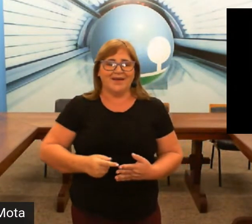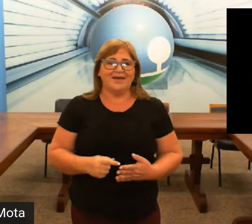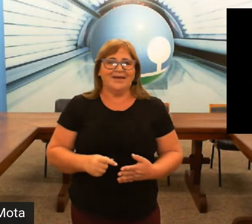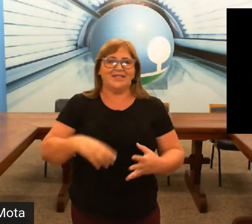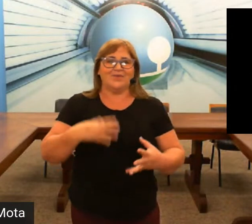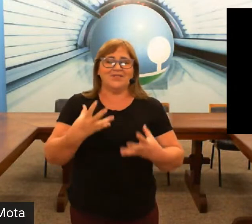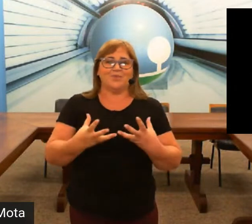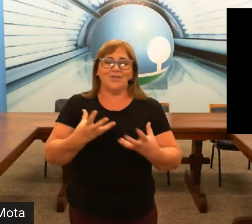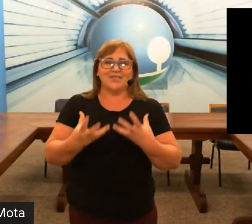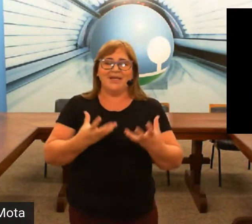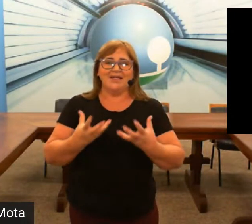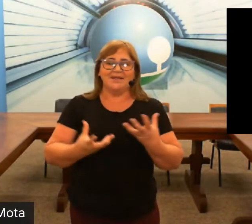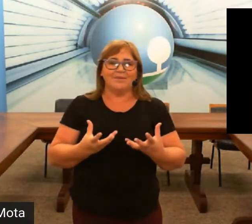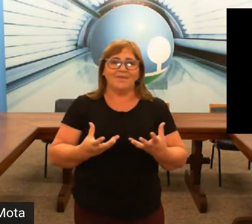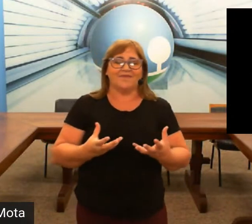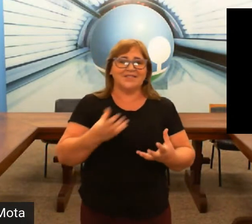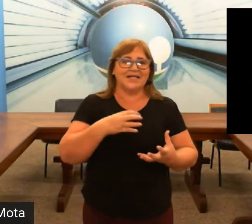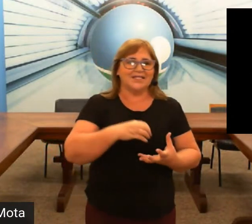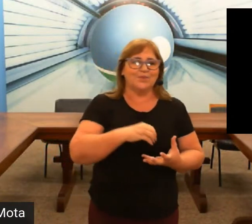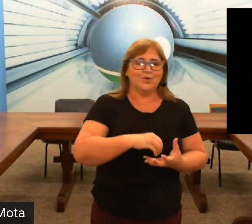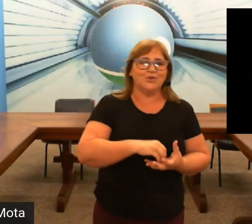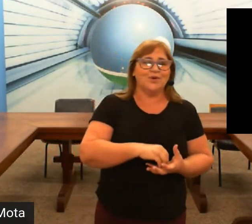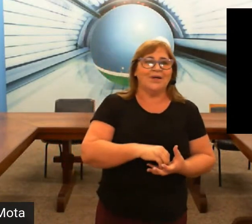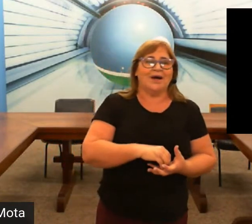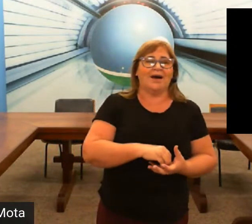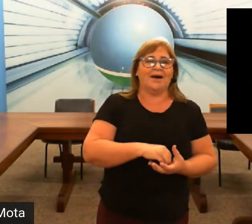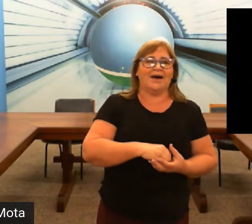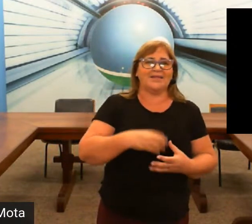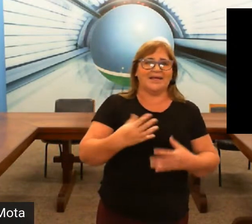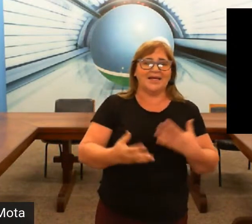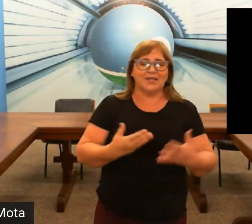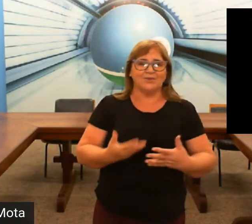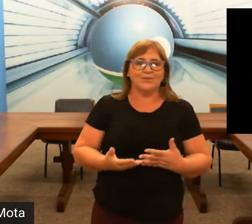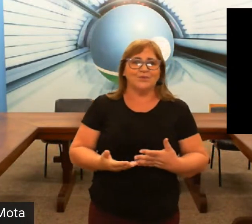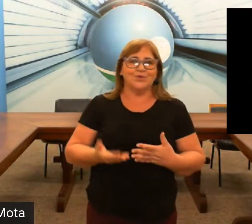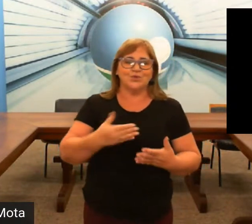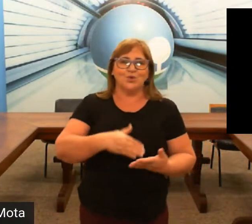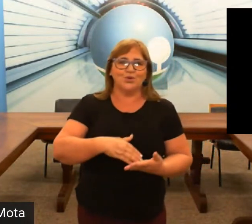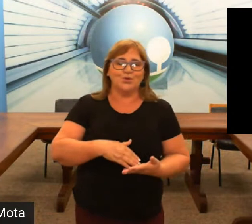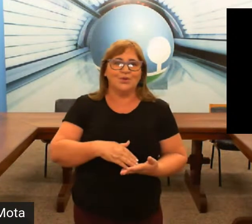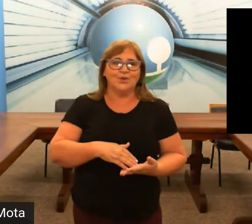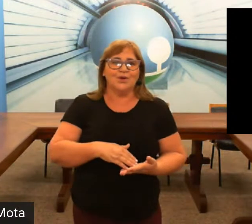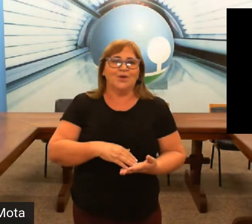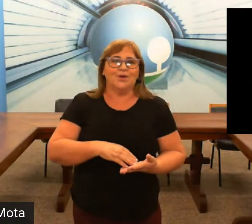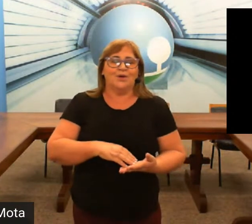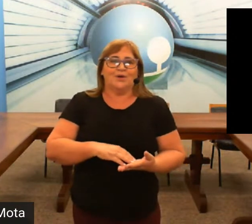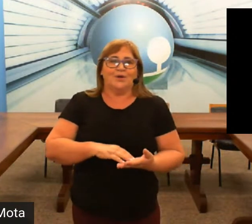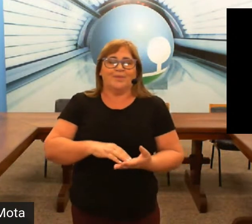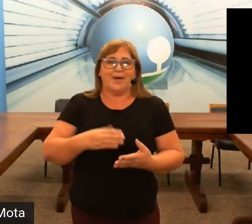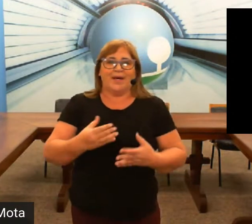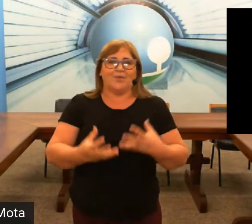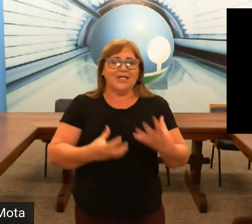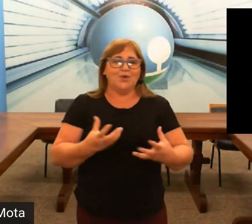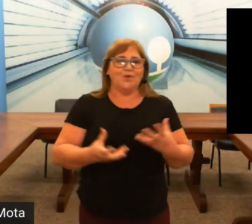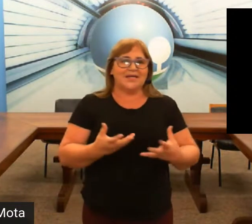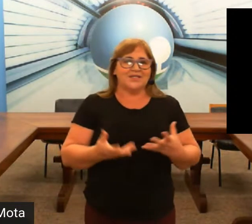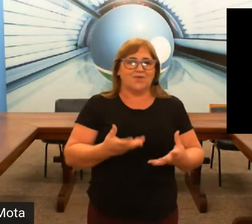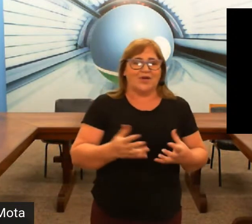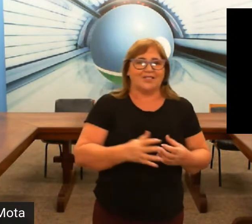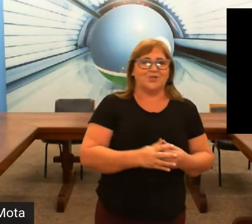né? Então, isso possibilita, facilita muito a interação do surdo quando ele usa essa configuração